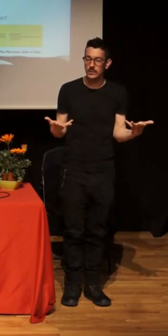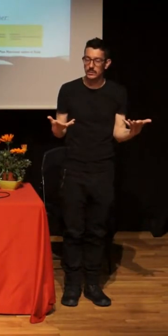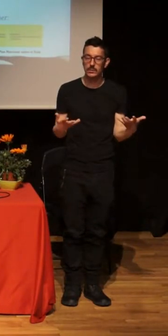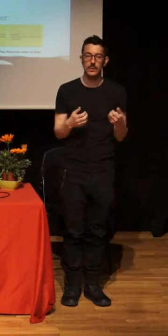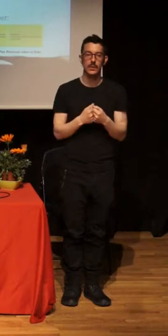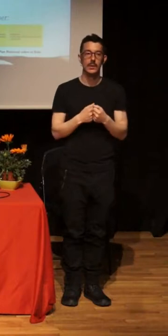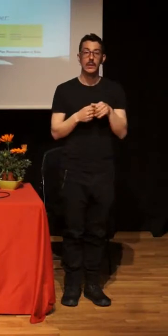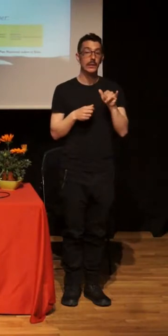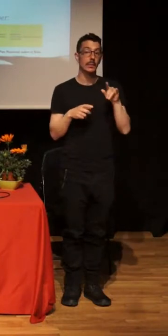moment.